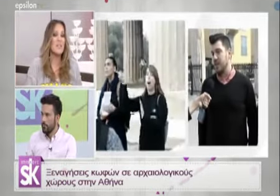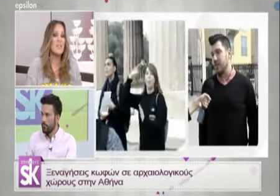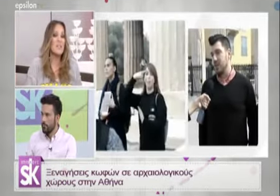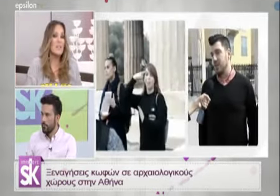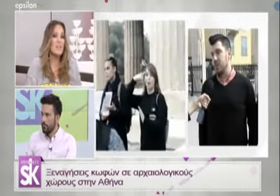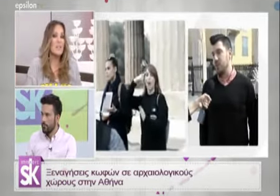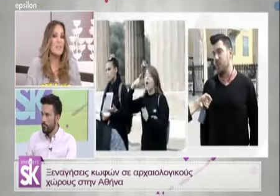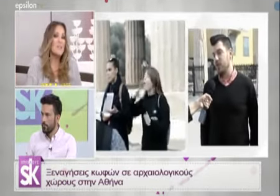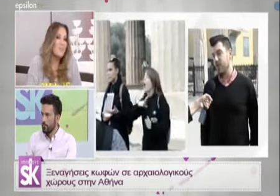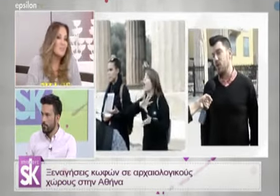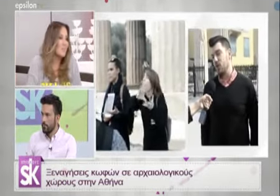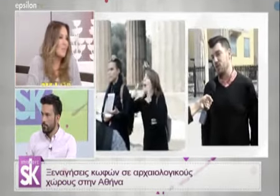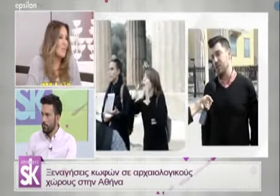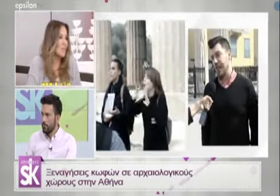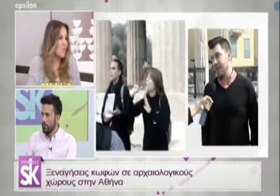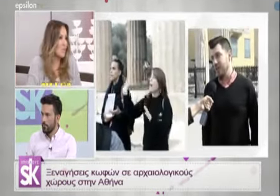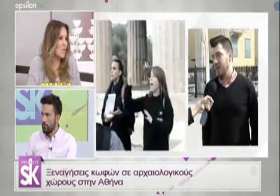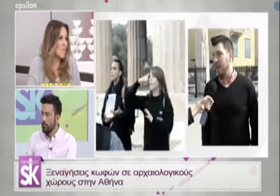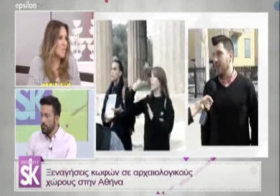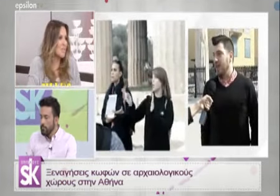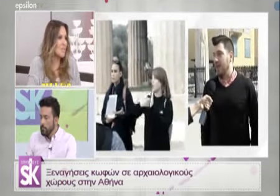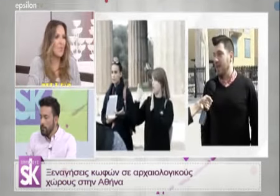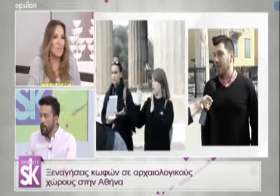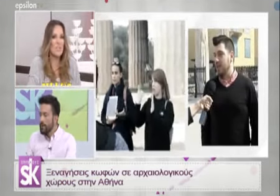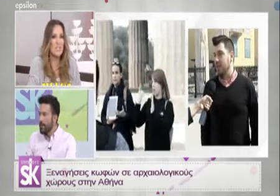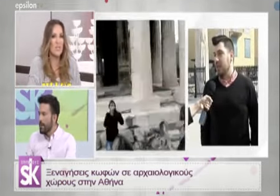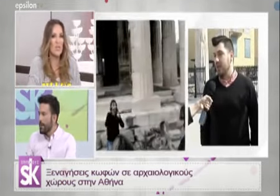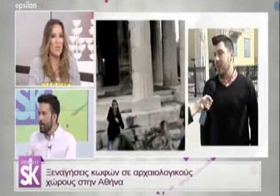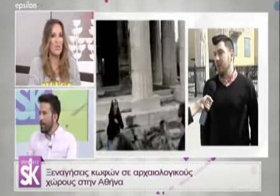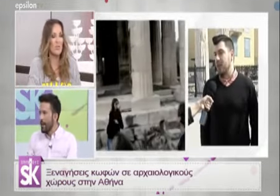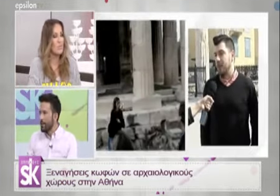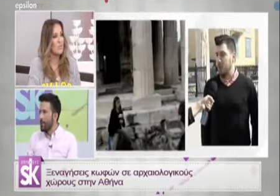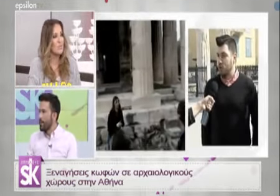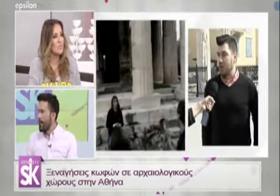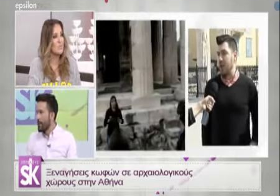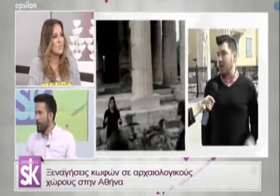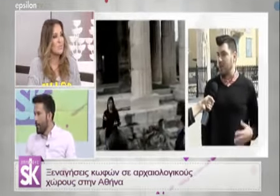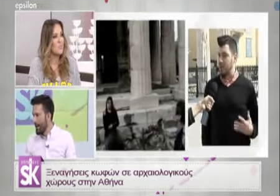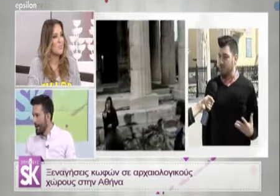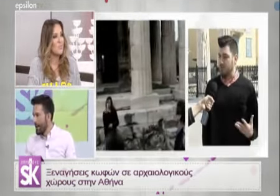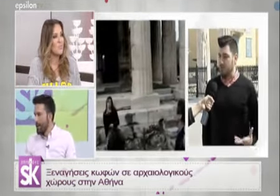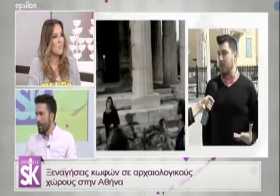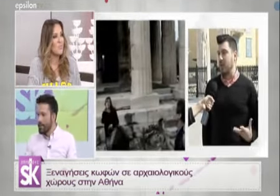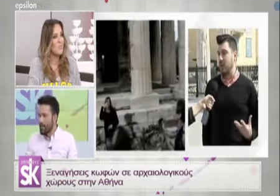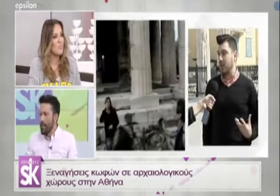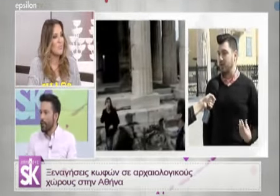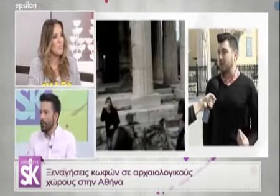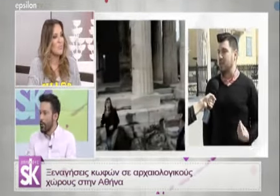γιατί είναι πολύ ιδιαίτερο και πολύ σημαντικό και ουσιαστικό. πράγματα καλύπτει. Δεν καλύπτει κάποια πολυτέλεια, δηλαδή να επισκεφθείς ένα αρχαιολογικό